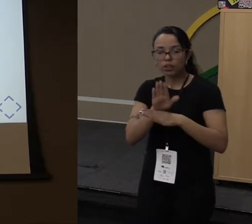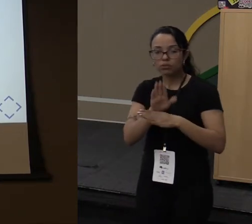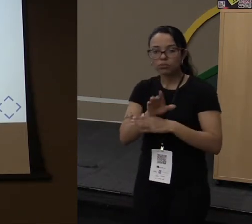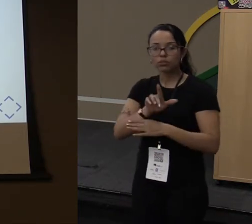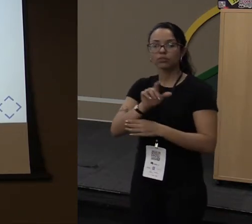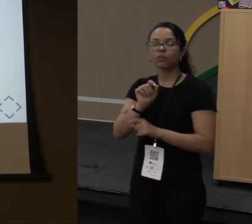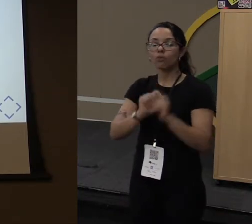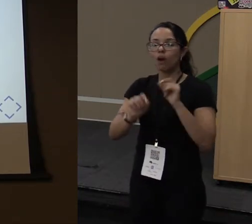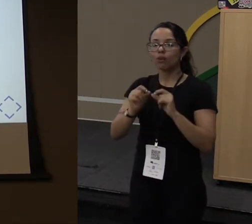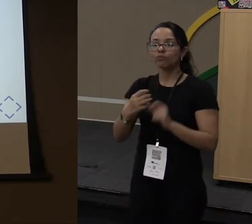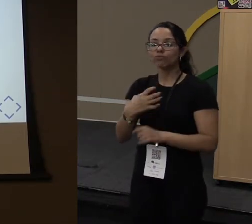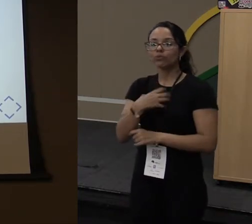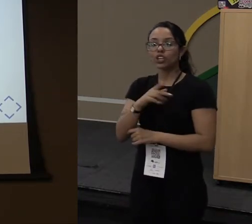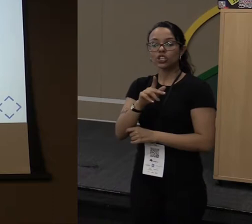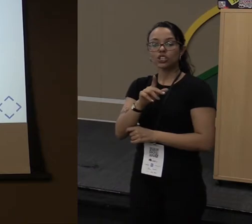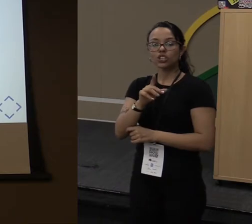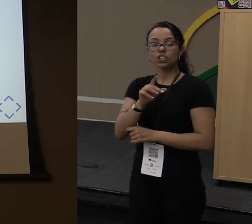trabalhando?